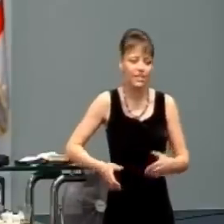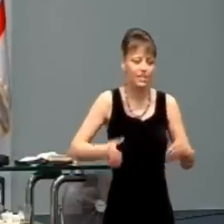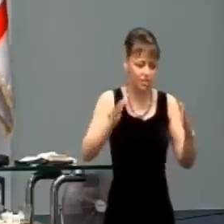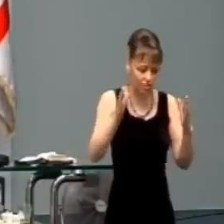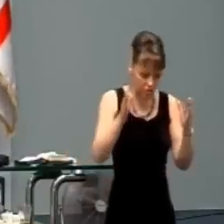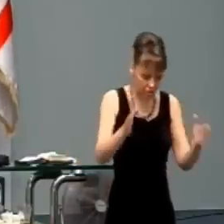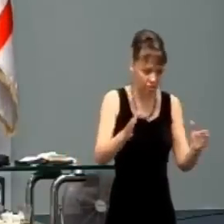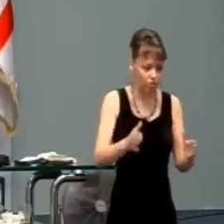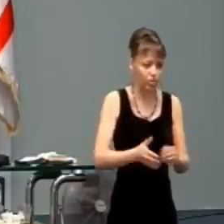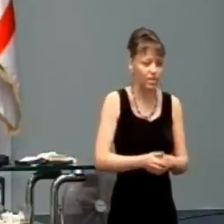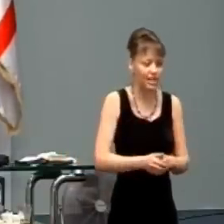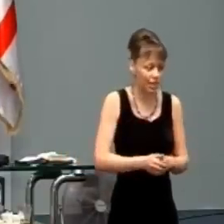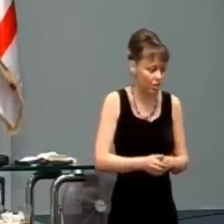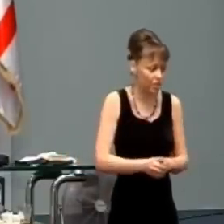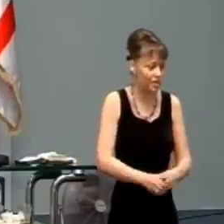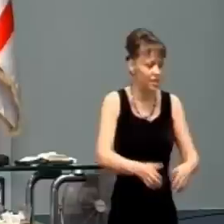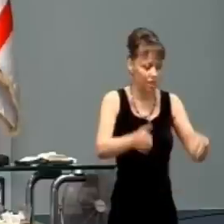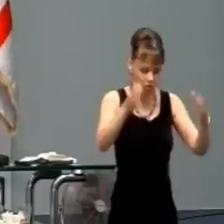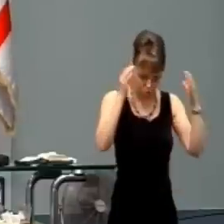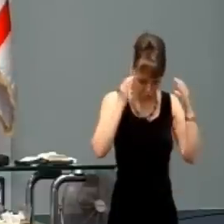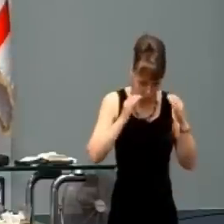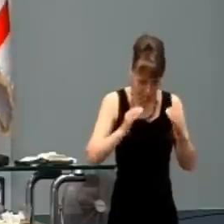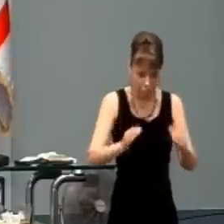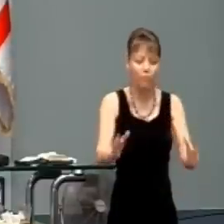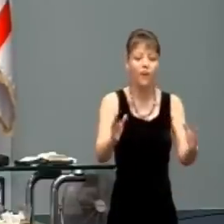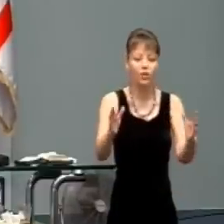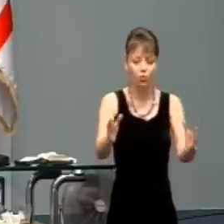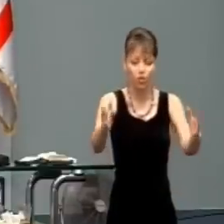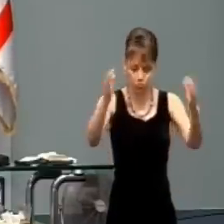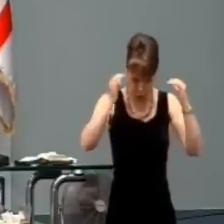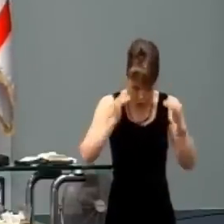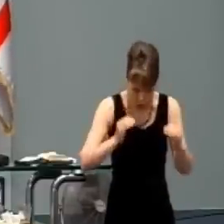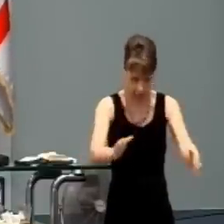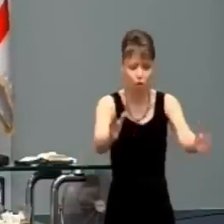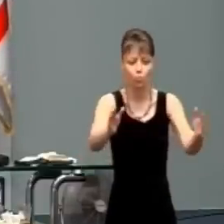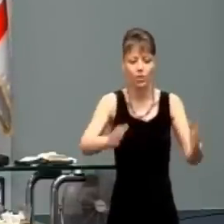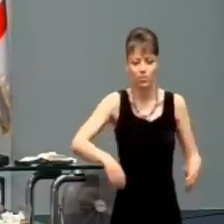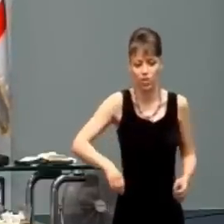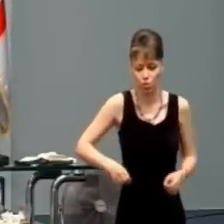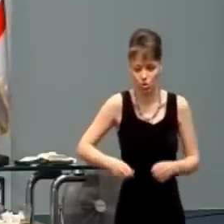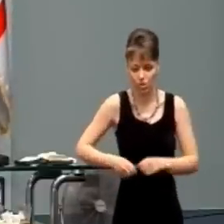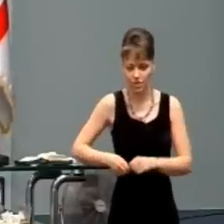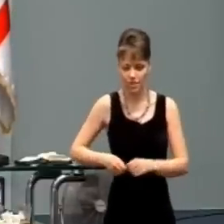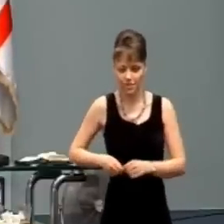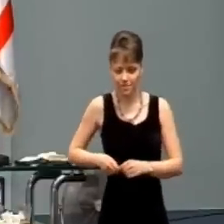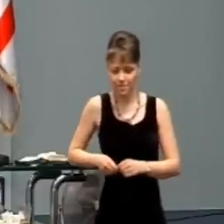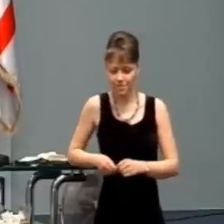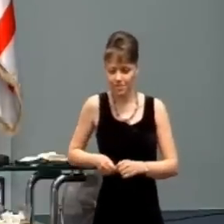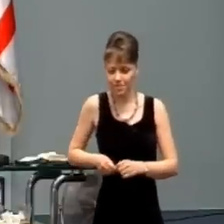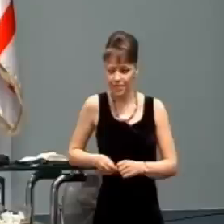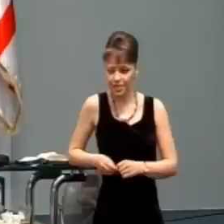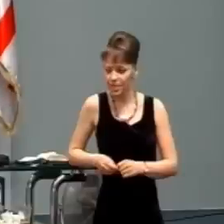realizovaná energia hovorí o skutočnom množstve energie, ktorá je práve vyrábaná.